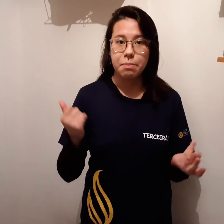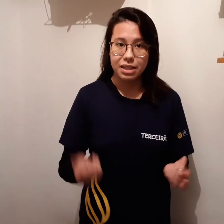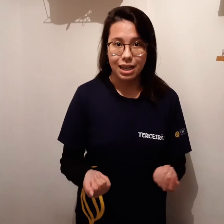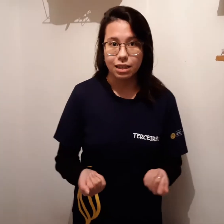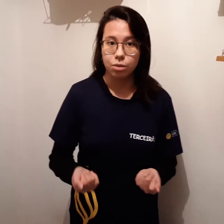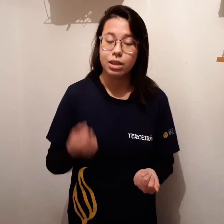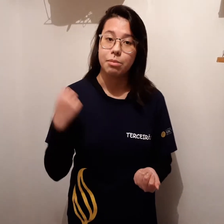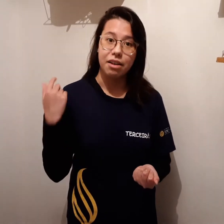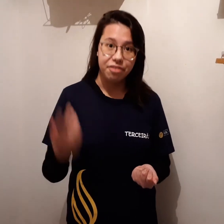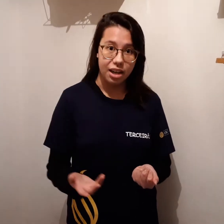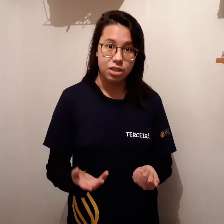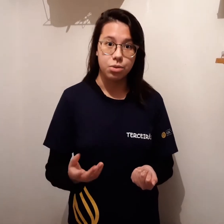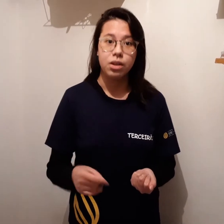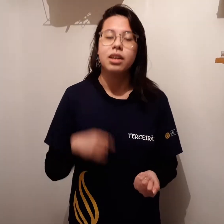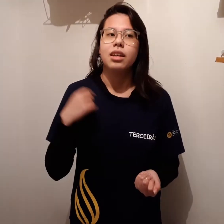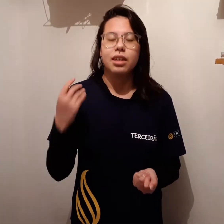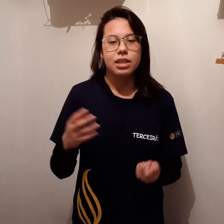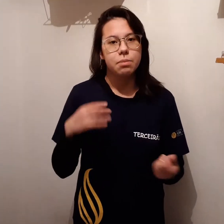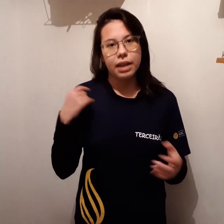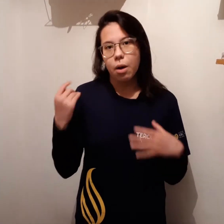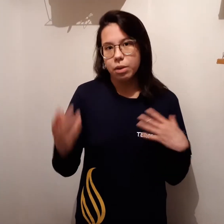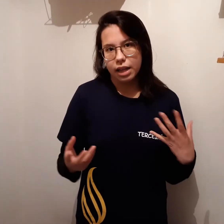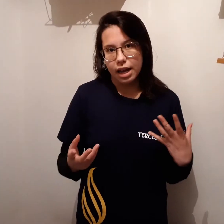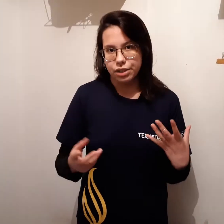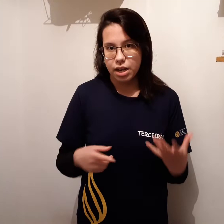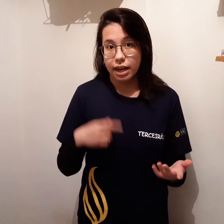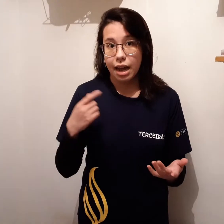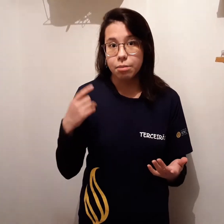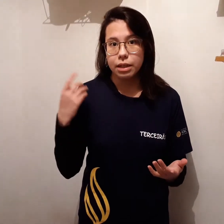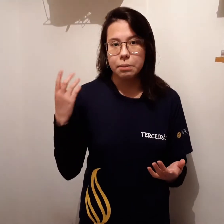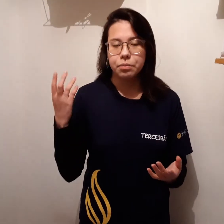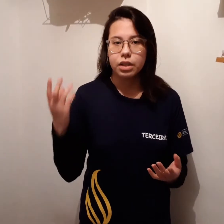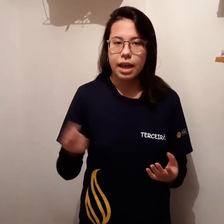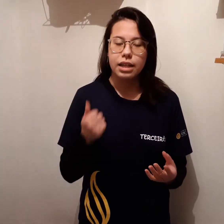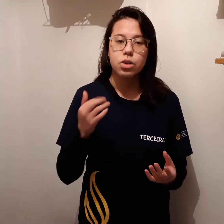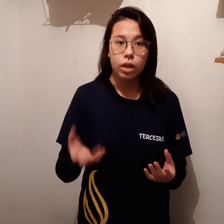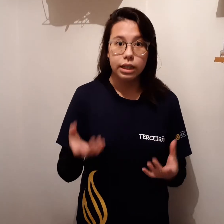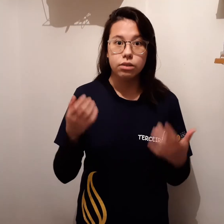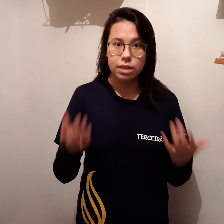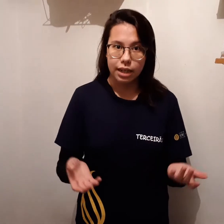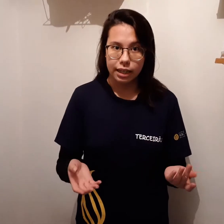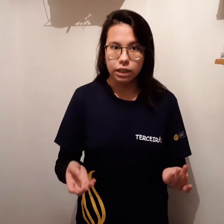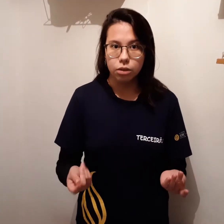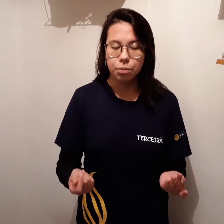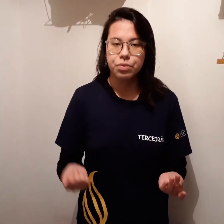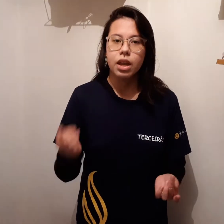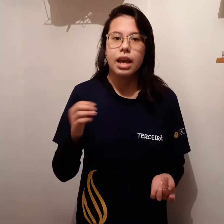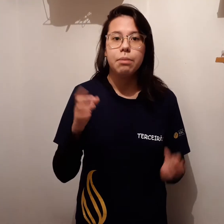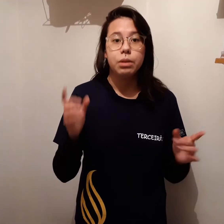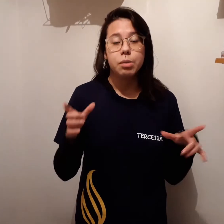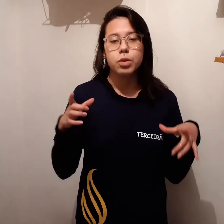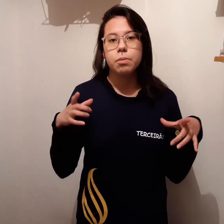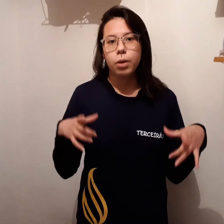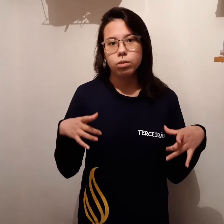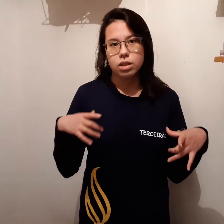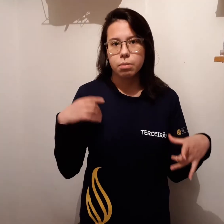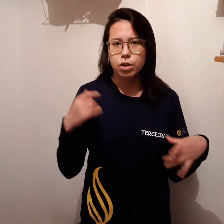pesado, quebrar fácil, e se pegar a umidade, ele acaba descolando e estragando, ele também possui pontas que podem